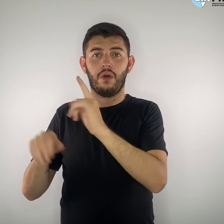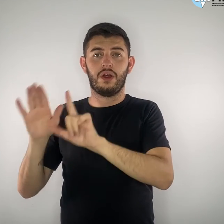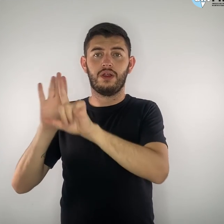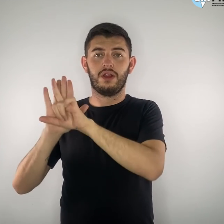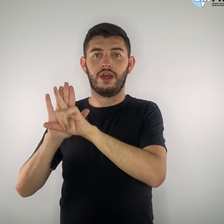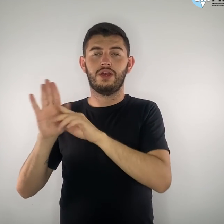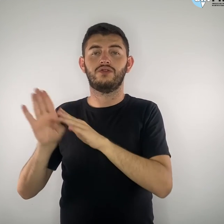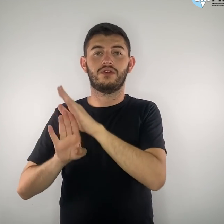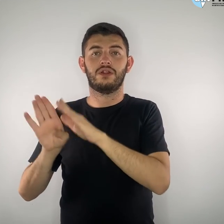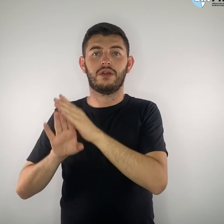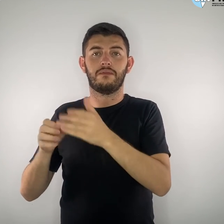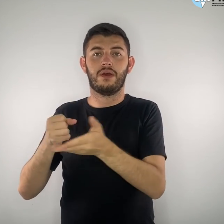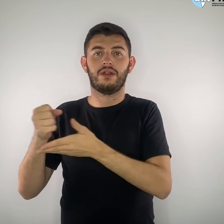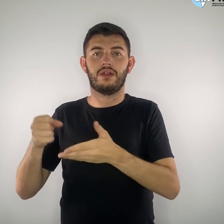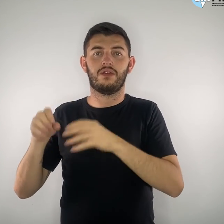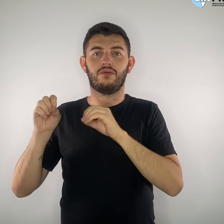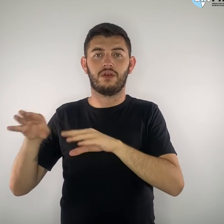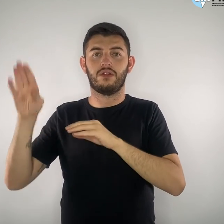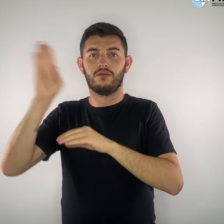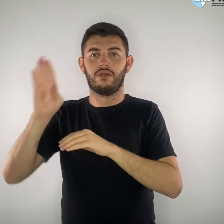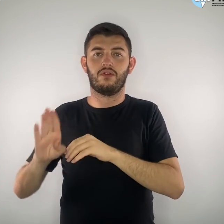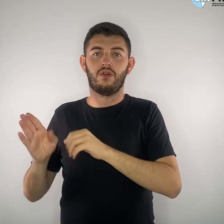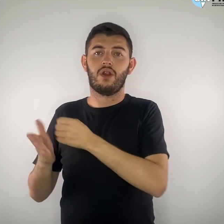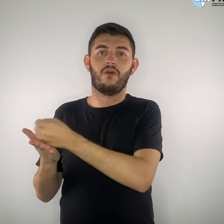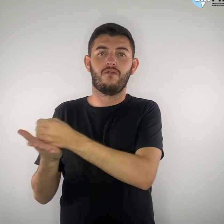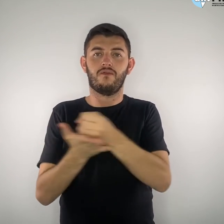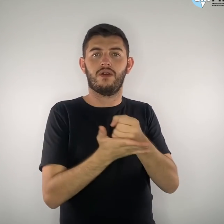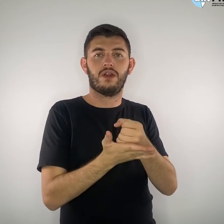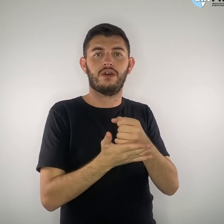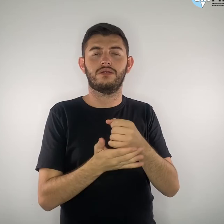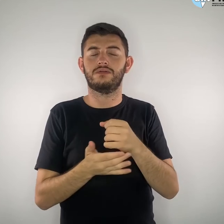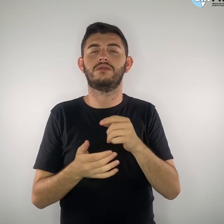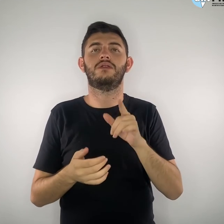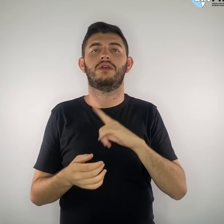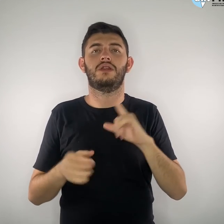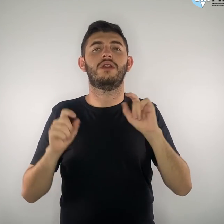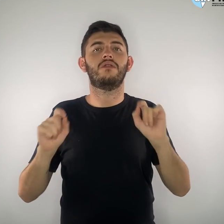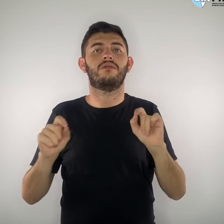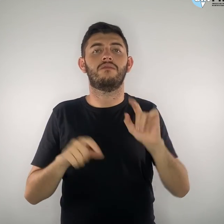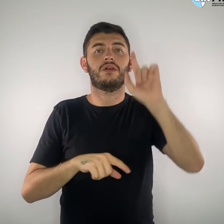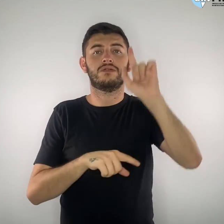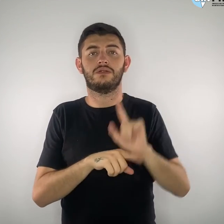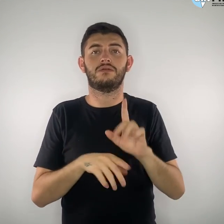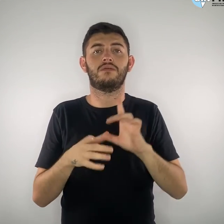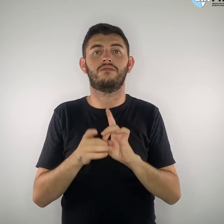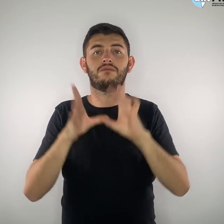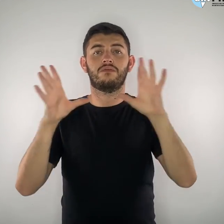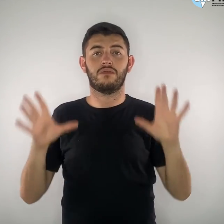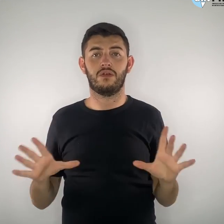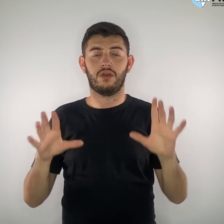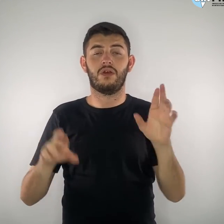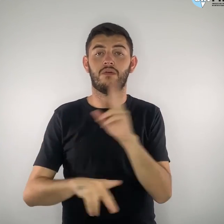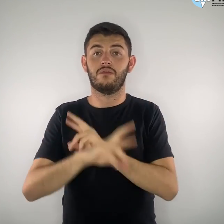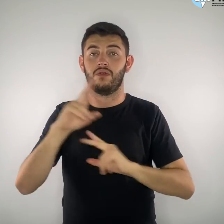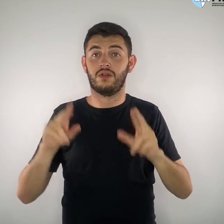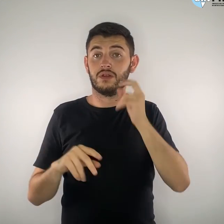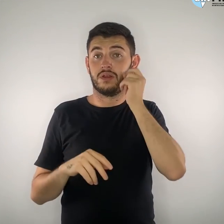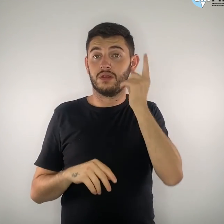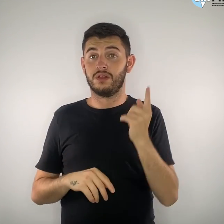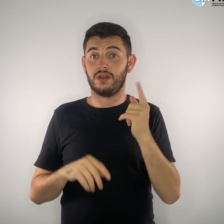Educação Nacional, que tem a gestão democrática e o pluralismo de ideias e concepções